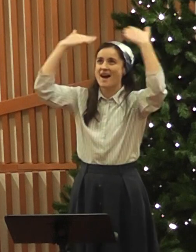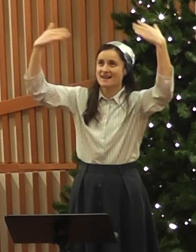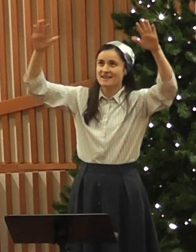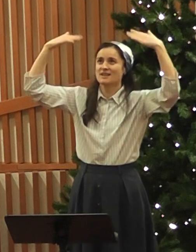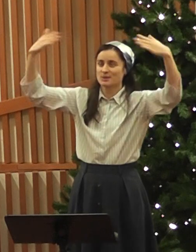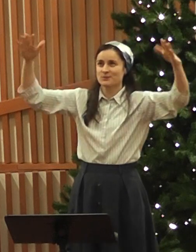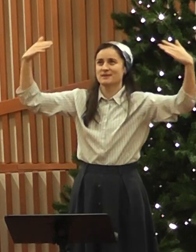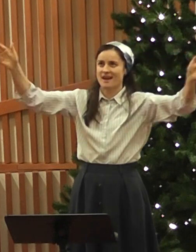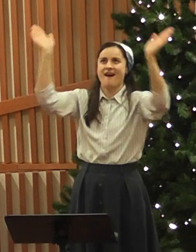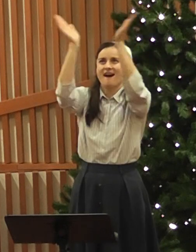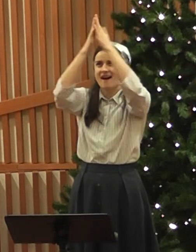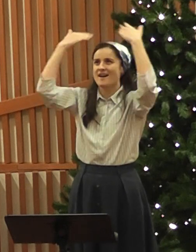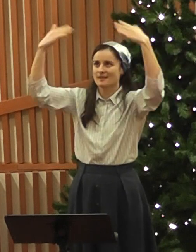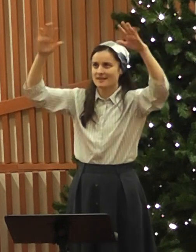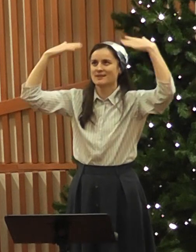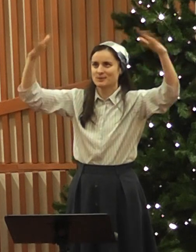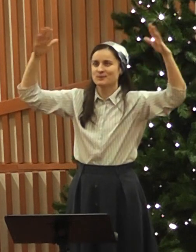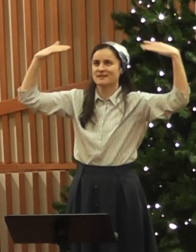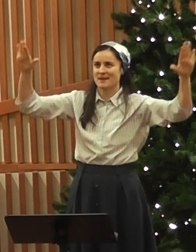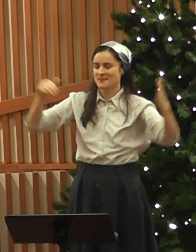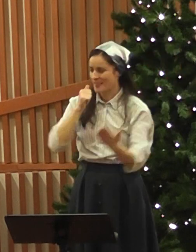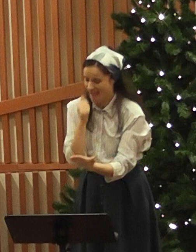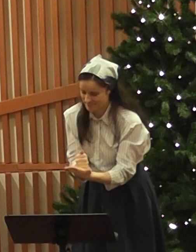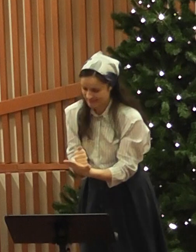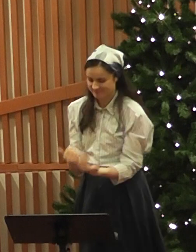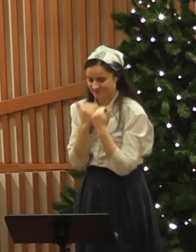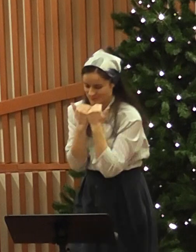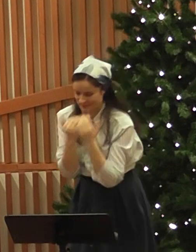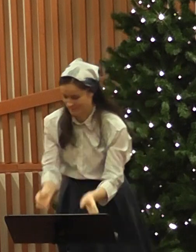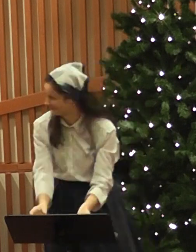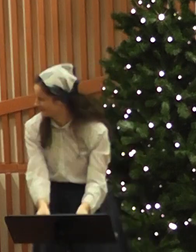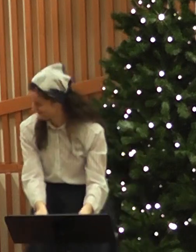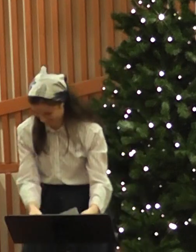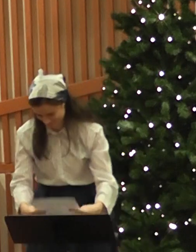-l-e-e-l-e-l-e-l-e-l-e-e-e. Amin.